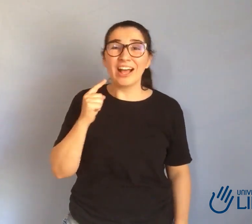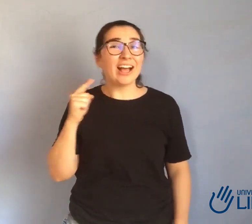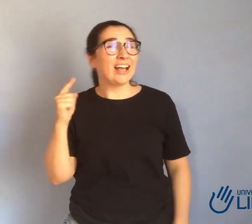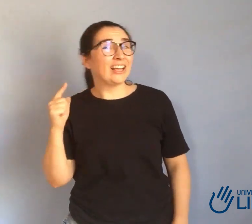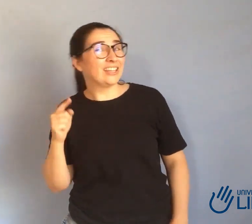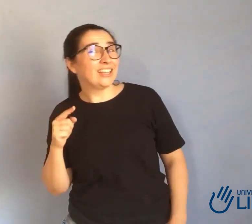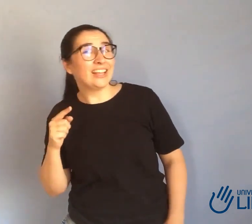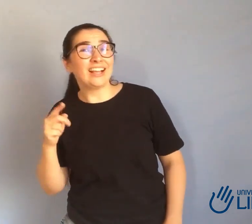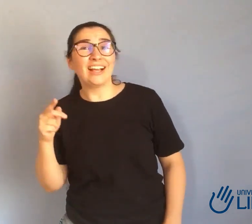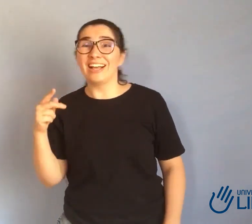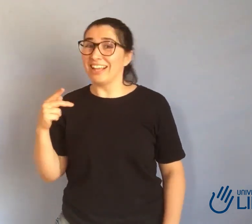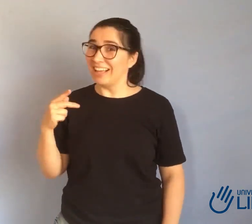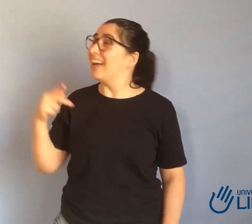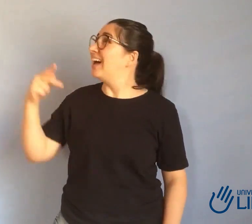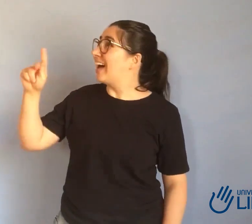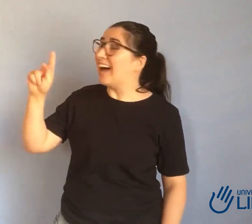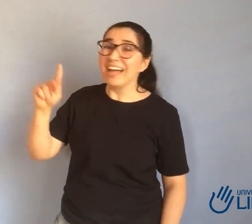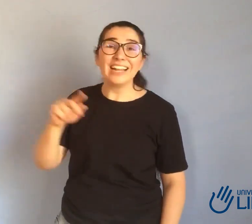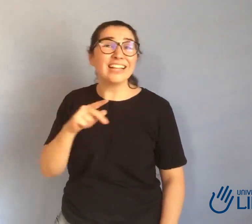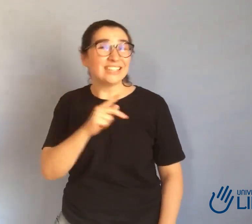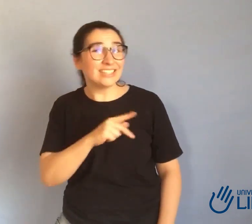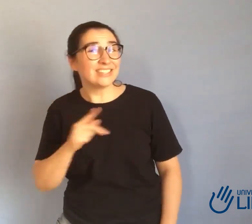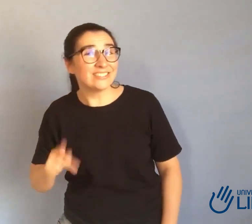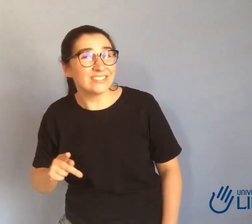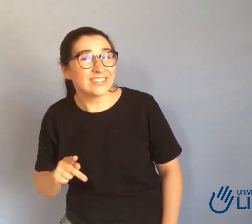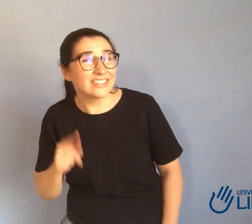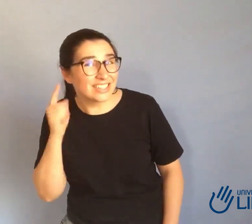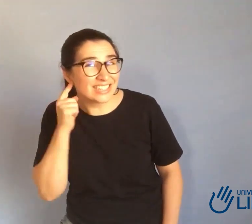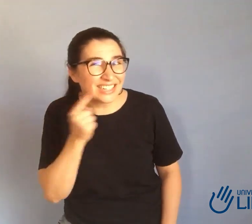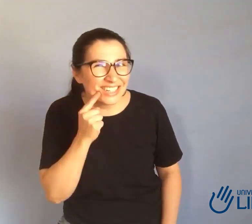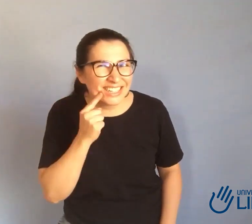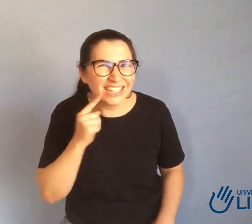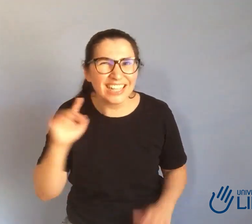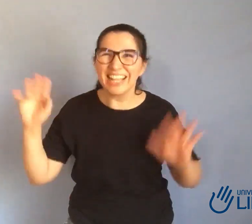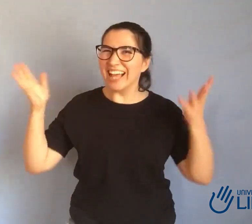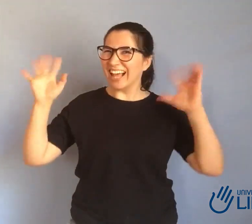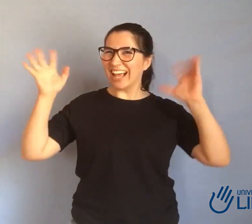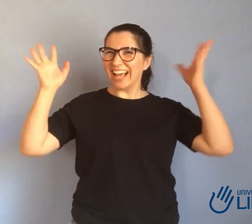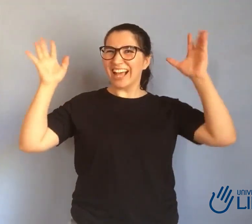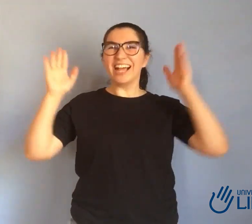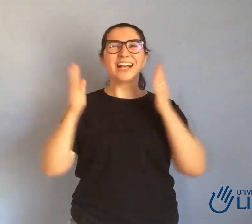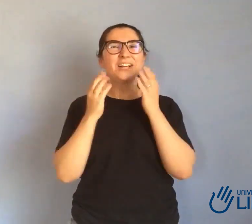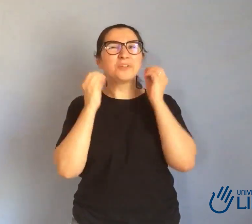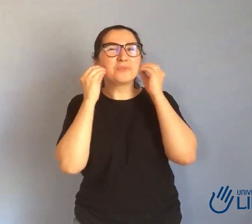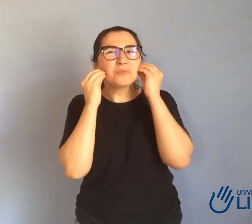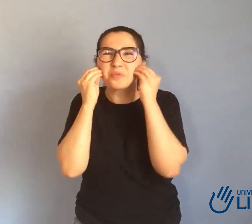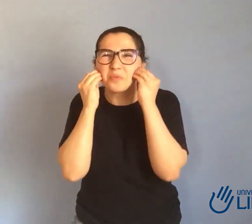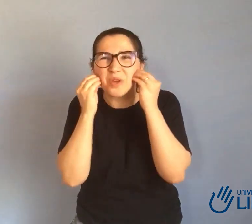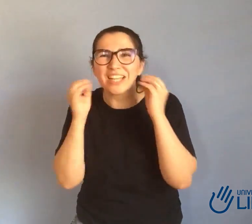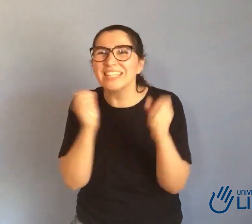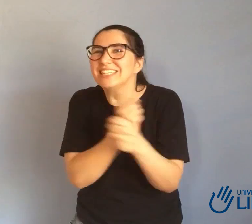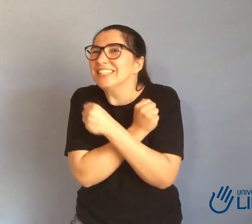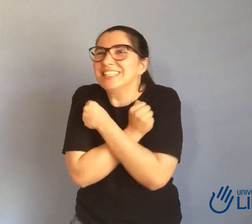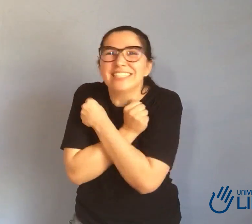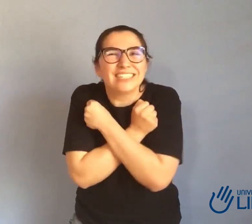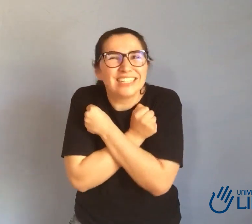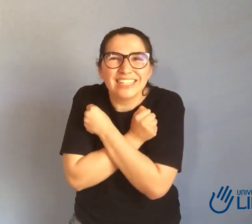realizei o meu sonho de conseguir me comunicar com os surdos. Muito obrigada, de verdade. Parabéns para mim e